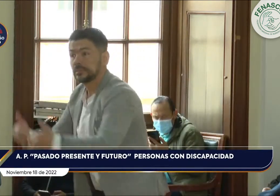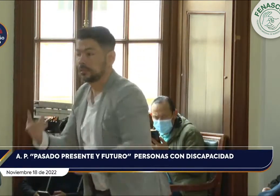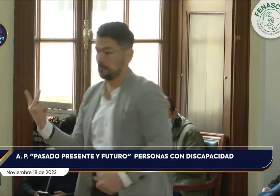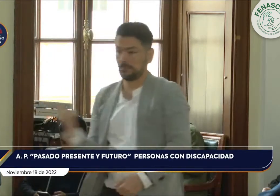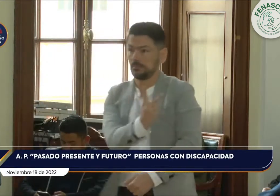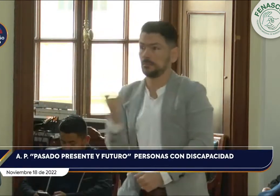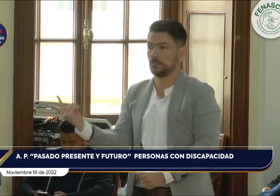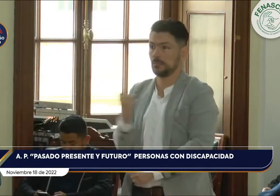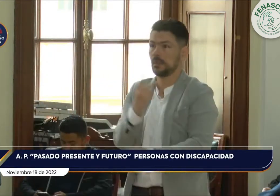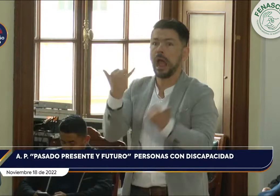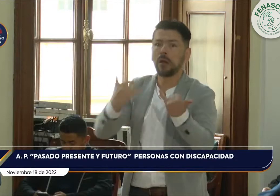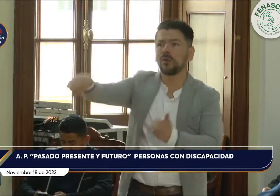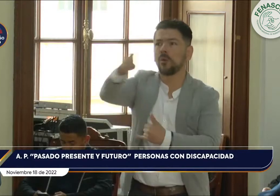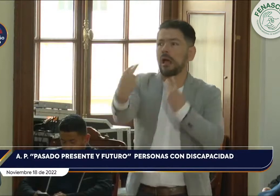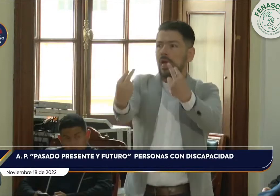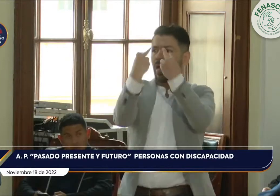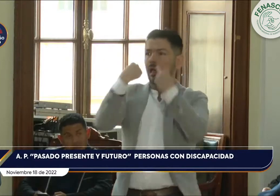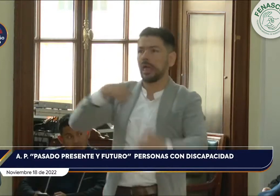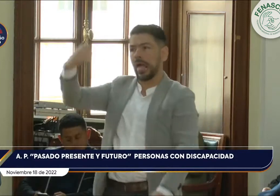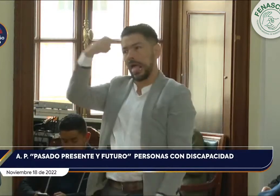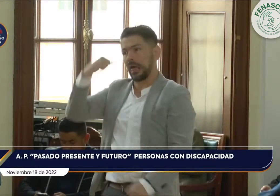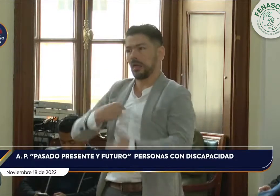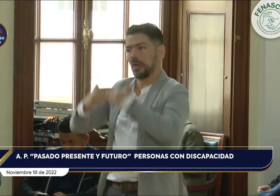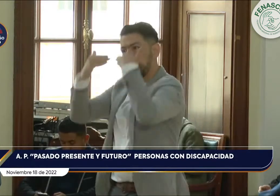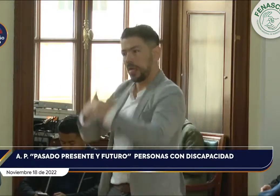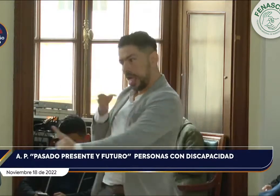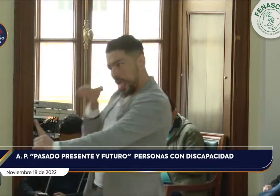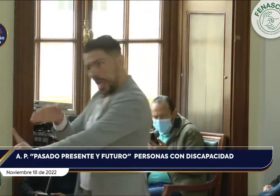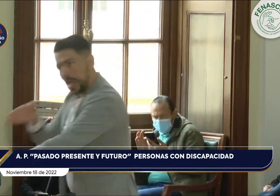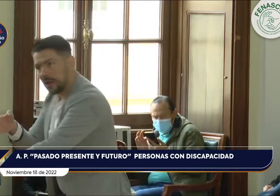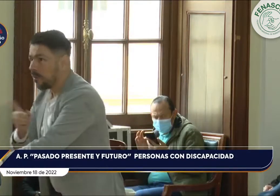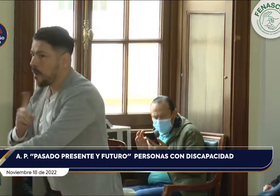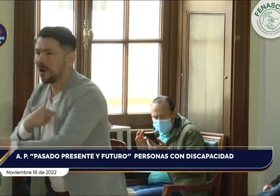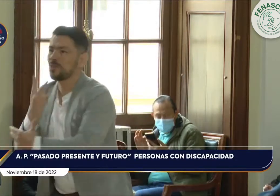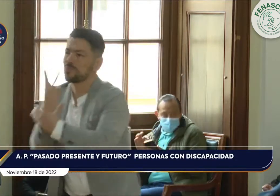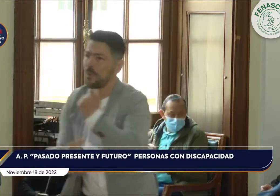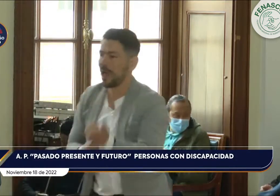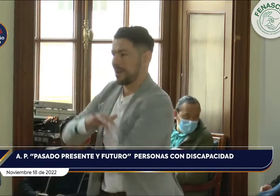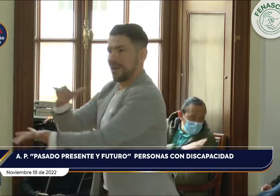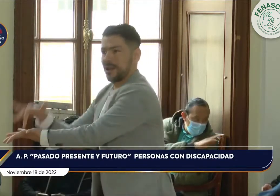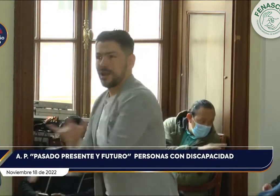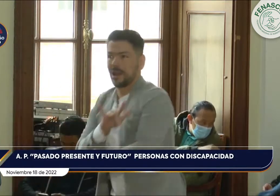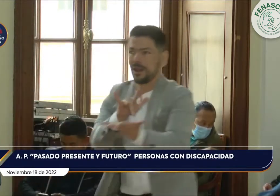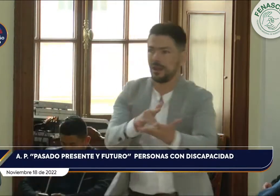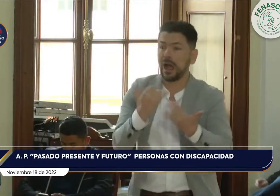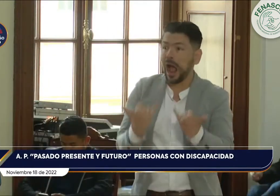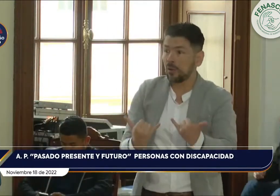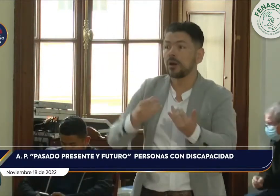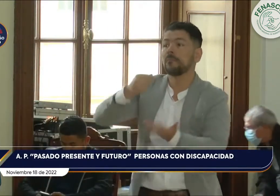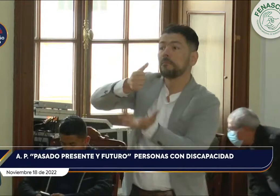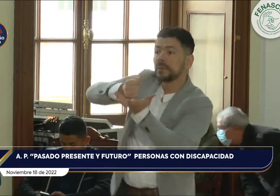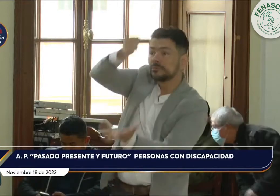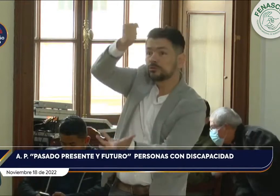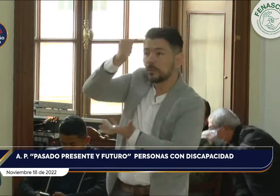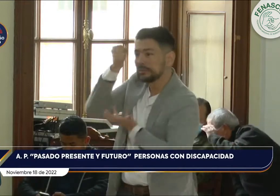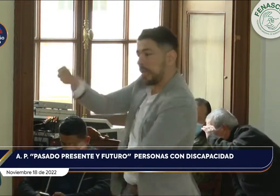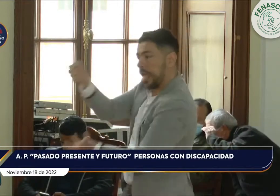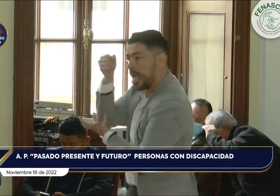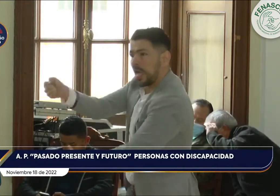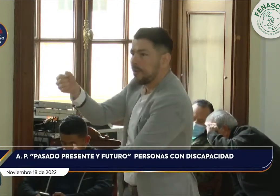presente, como comunidad lingüística y además como sector de discapacidad. Este enfoque dual es importante retomarlo, porque a veces nos ven solamente